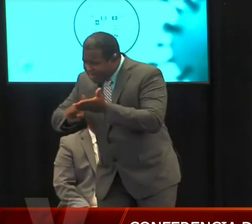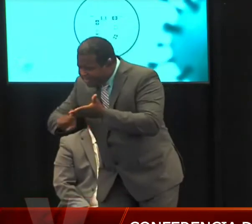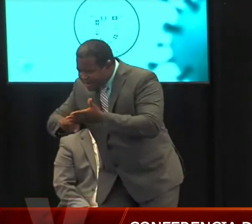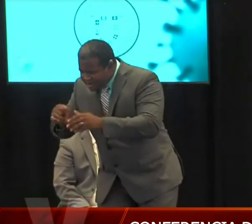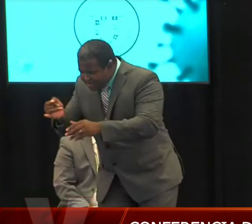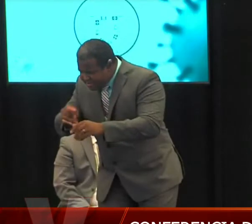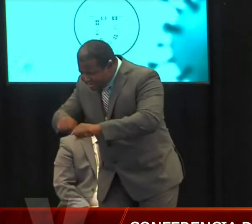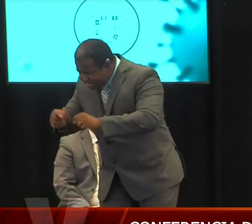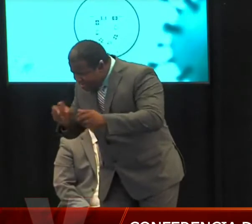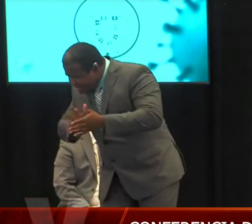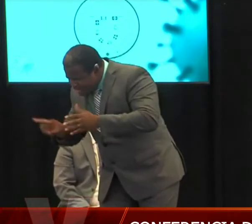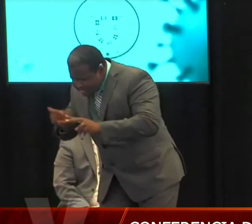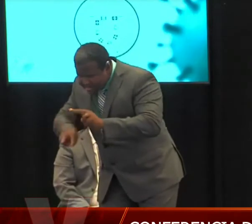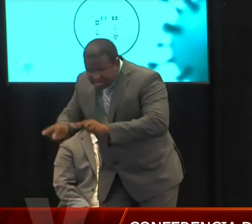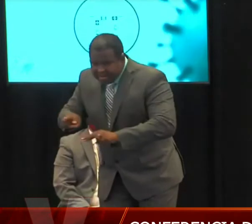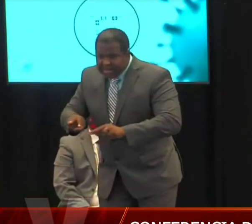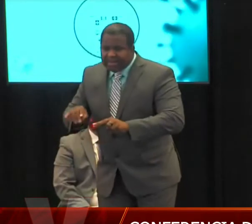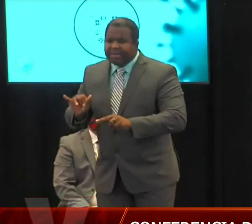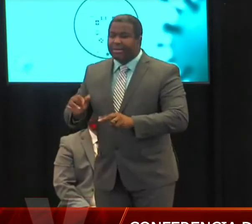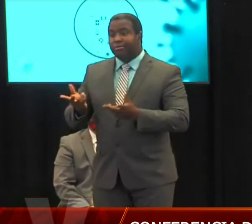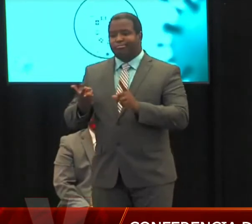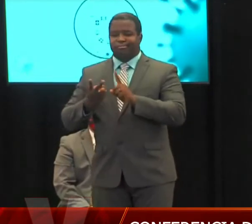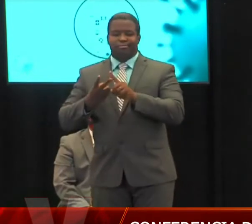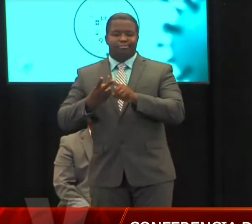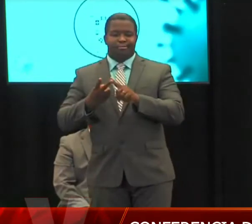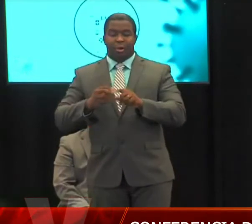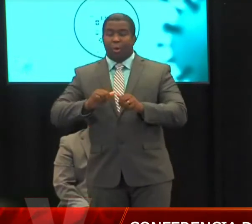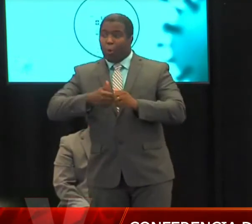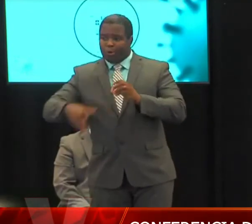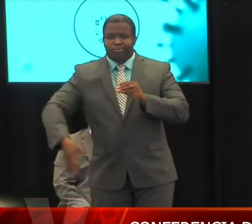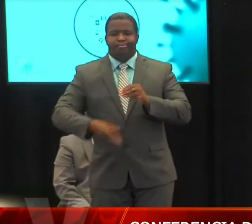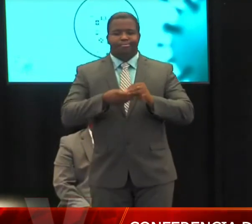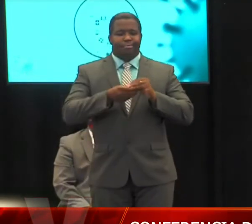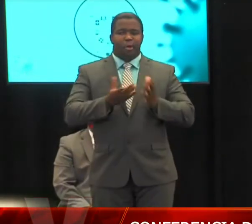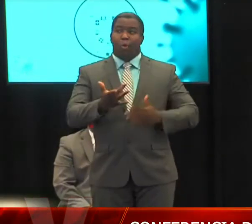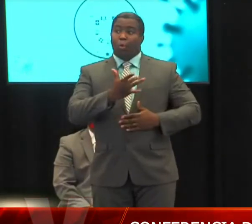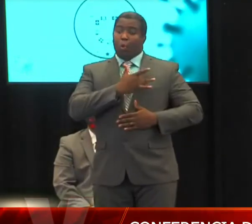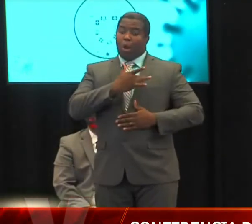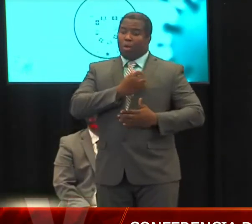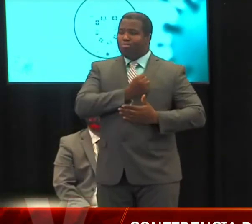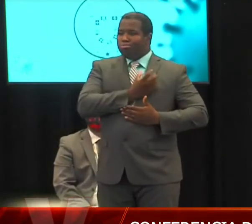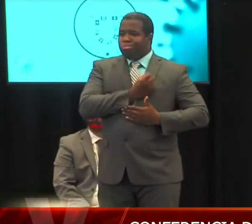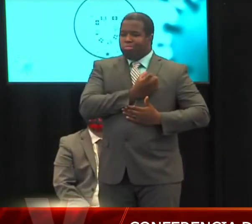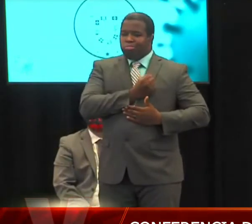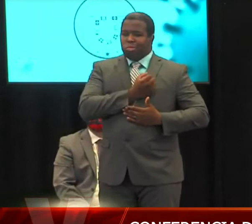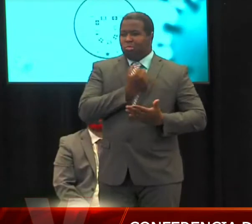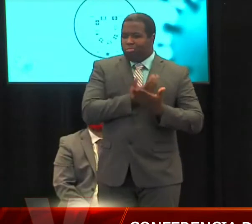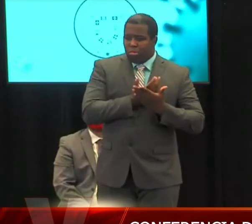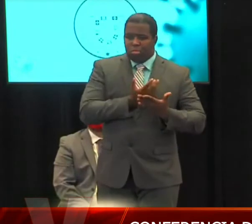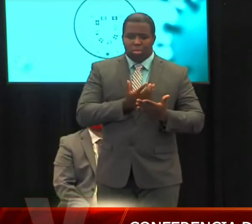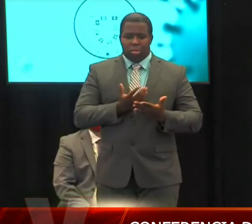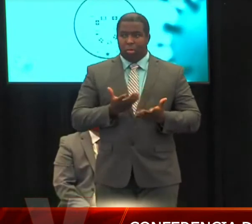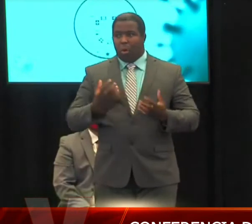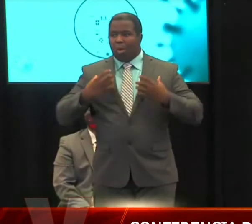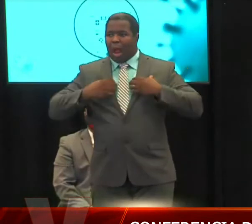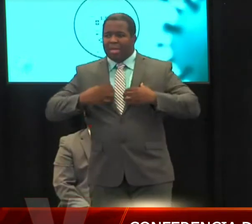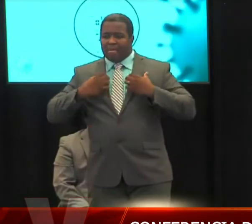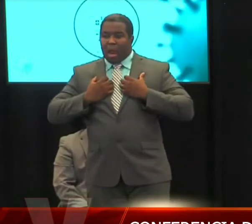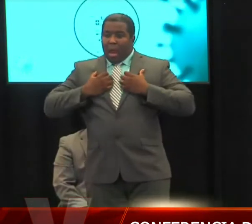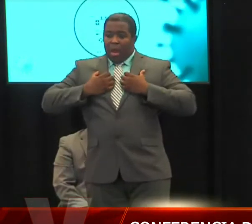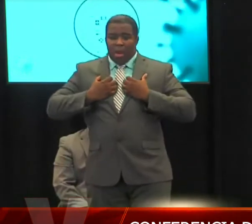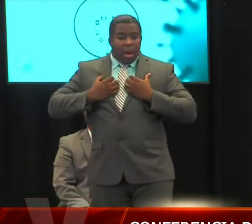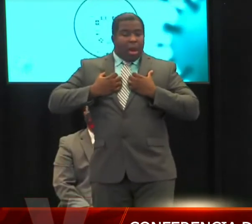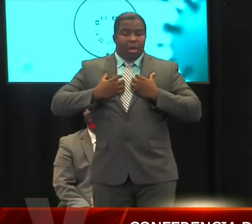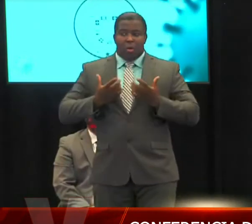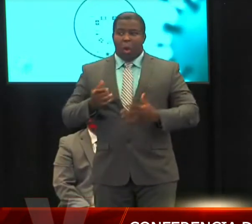% tiene condición cardiovascular asociada a COVID como causa de muerte. Así que, esa información existe. La importancia de la vacunación,